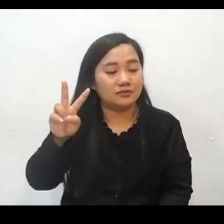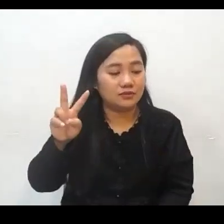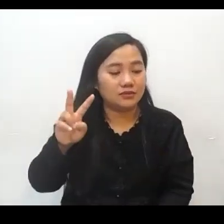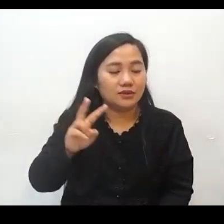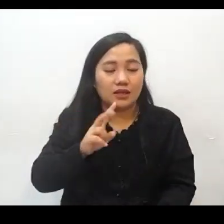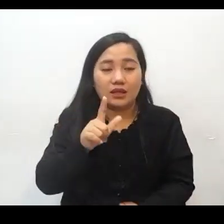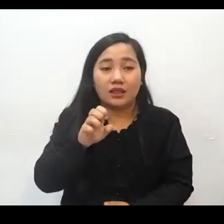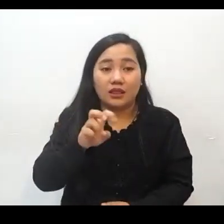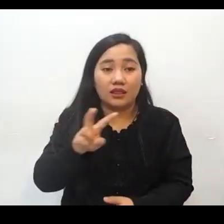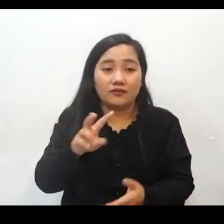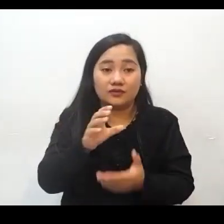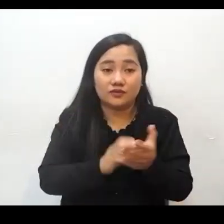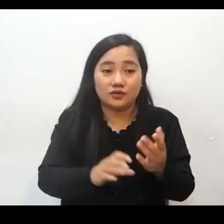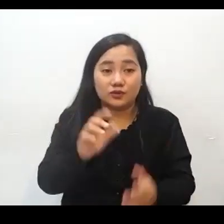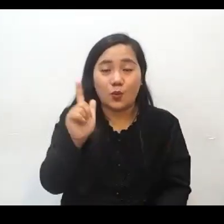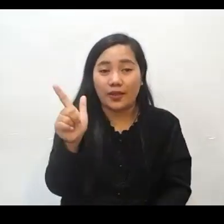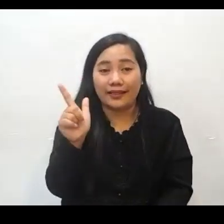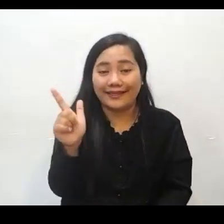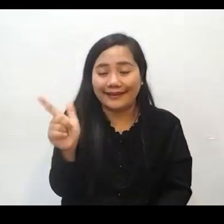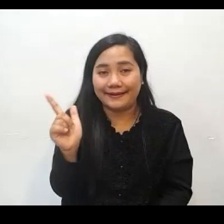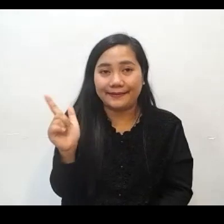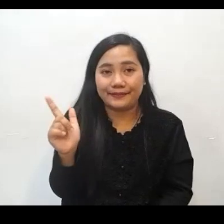Leviticus chapter 20, verse